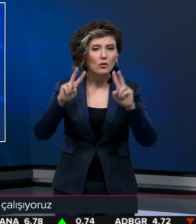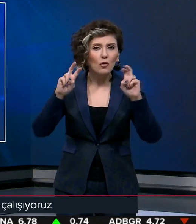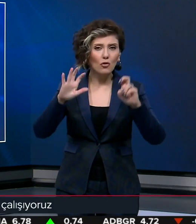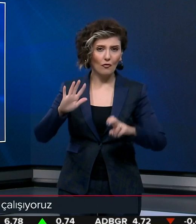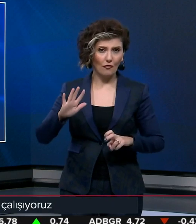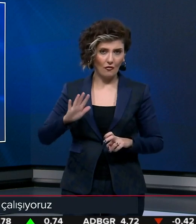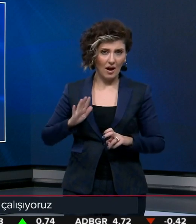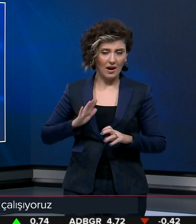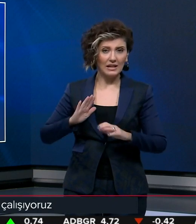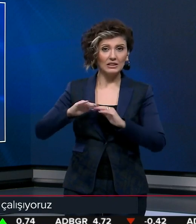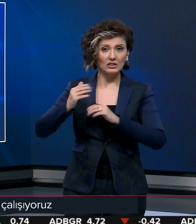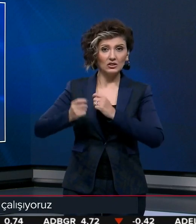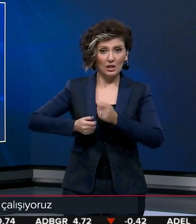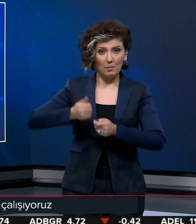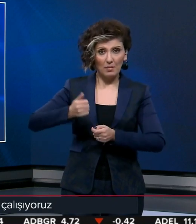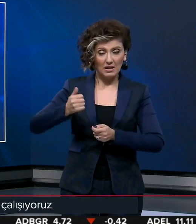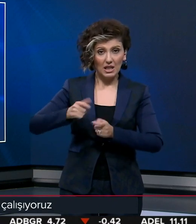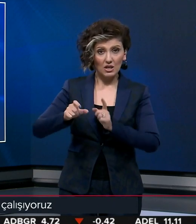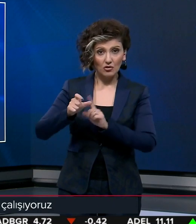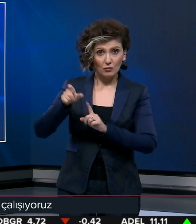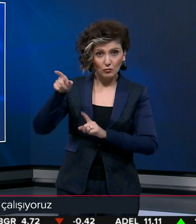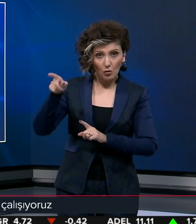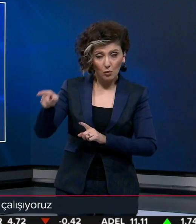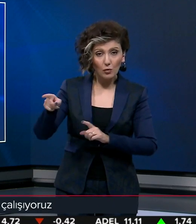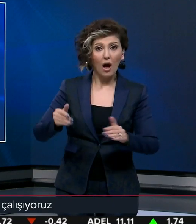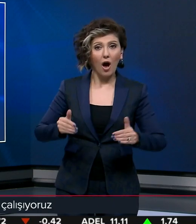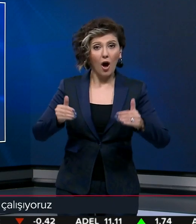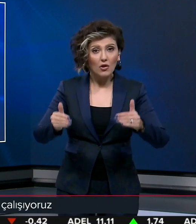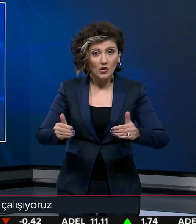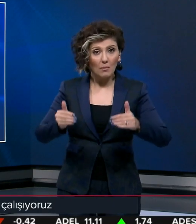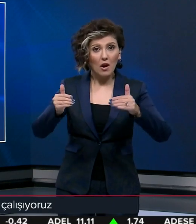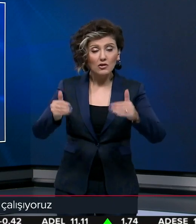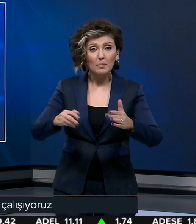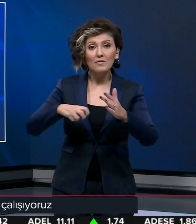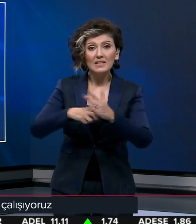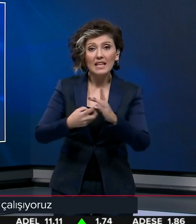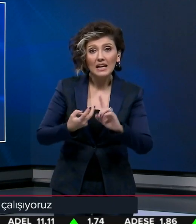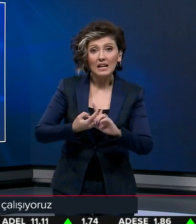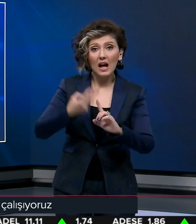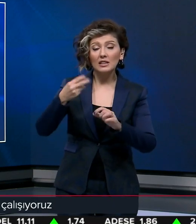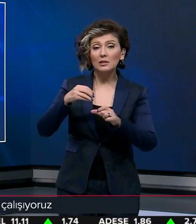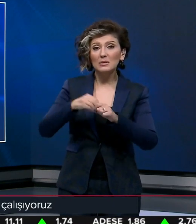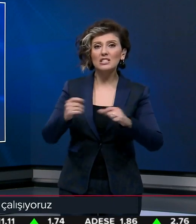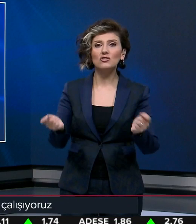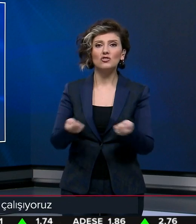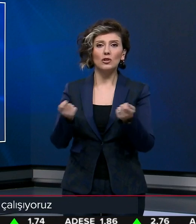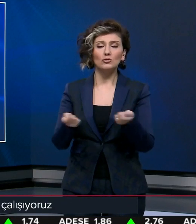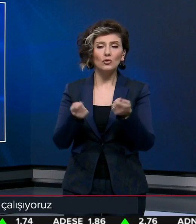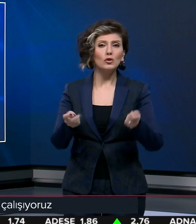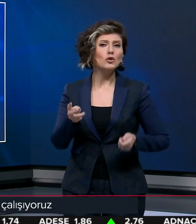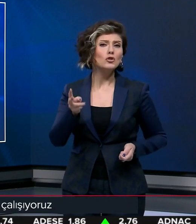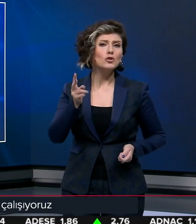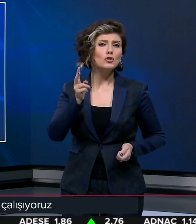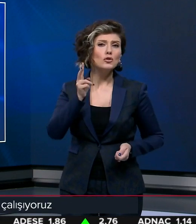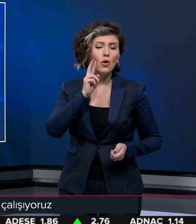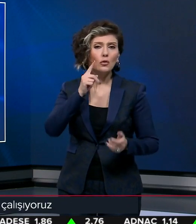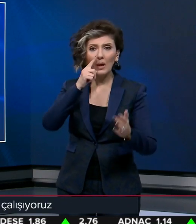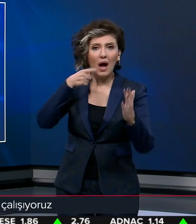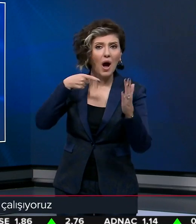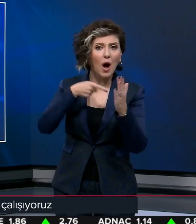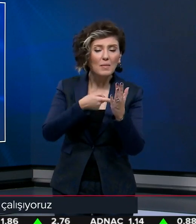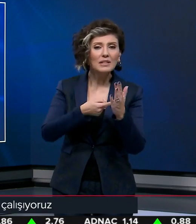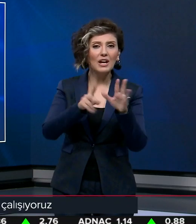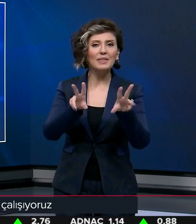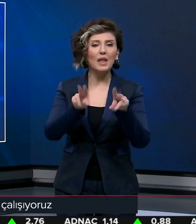konusu vardı. Dışişleri Bakanı Çavuşoğlu, Aşama aşama vizelerin kaldırılması için çalışıyoruz. Nihai